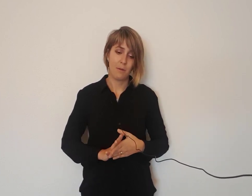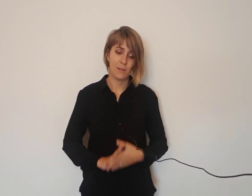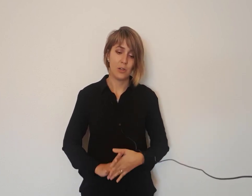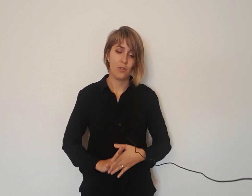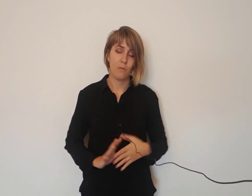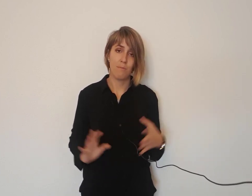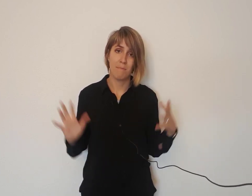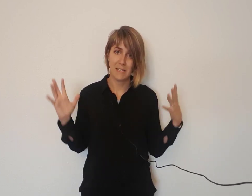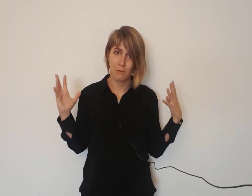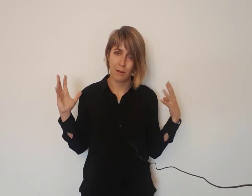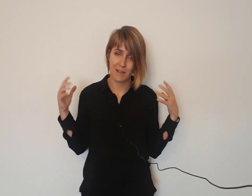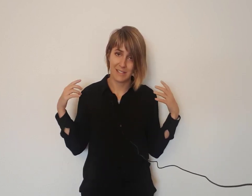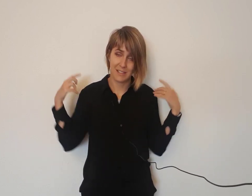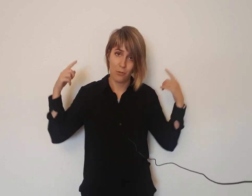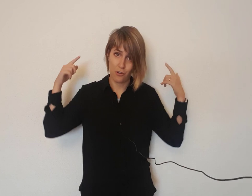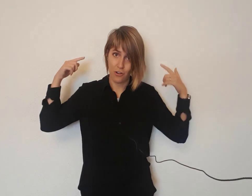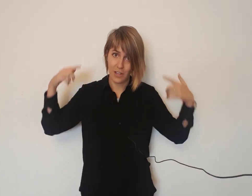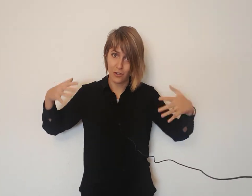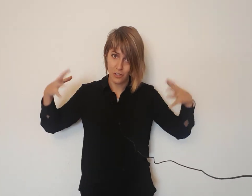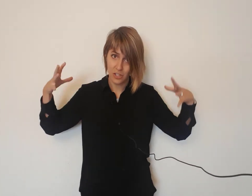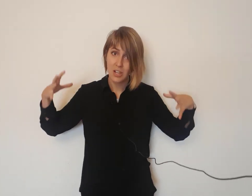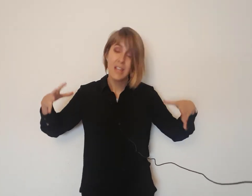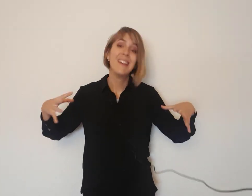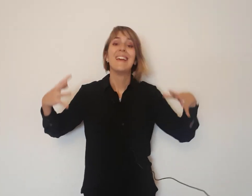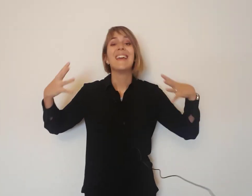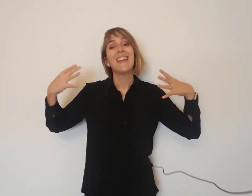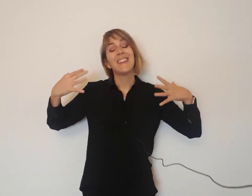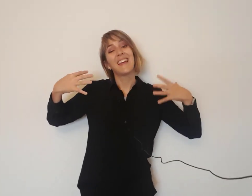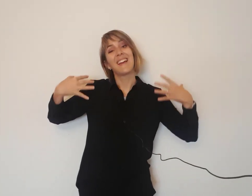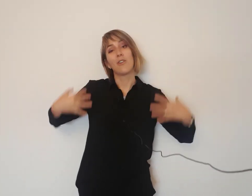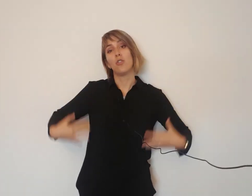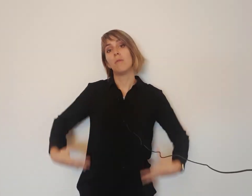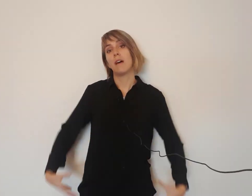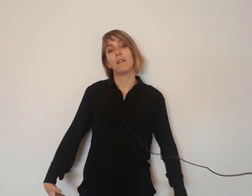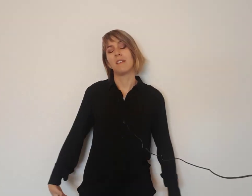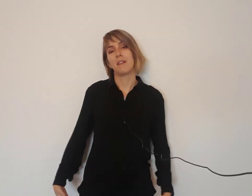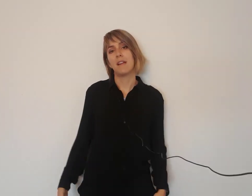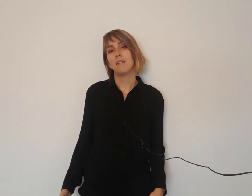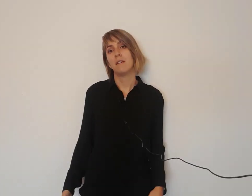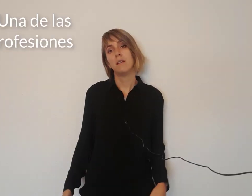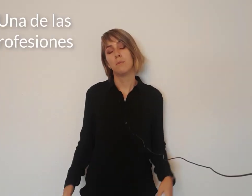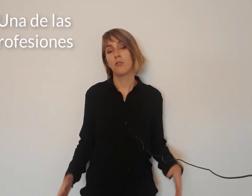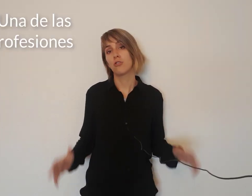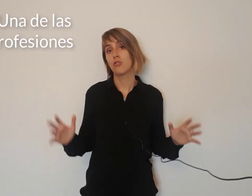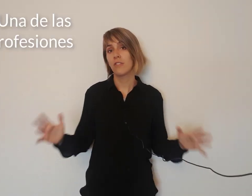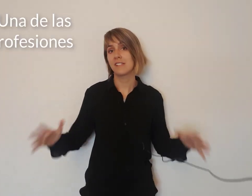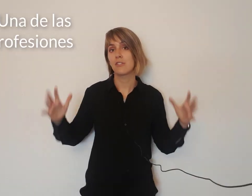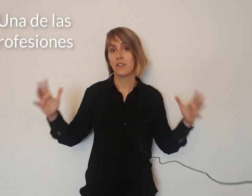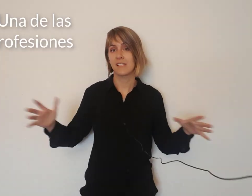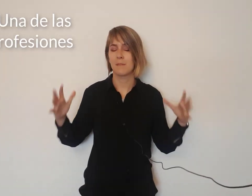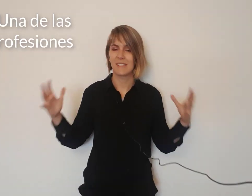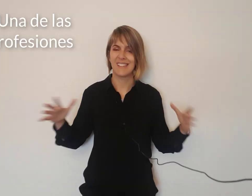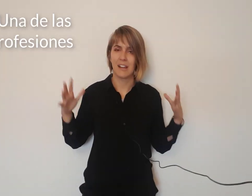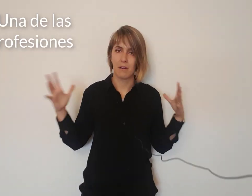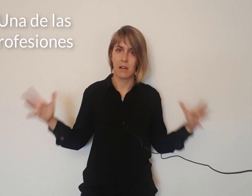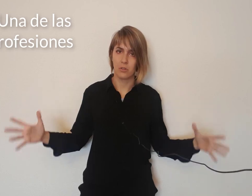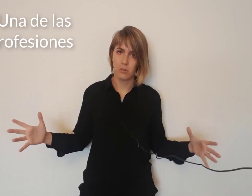profesión con más problemas neurológicos y de columna vertebral por todas las horas que se pasan trabajando.